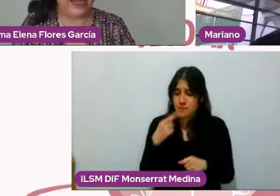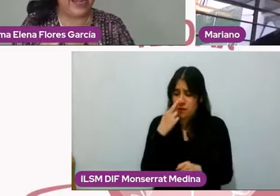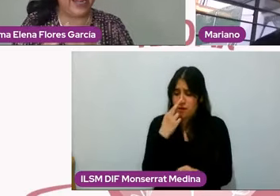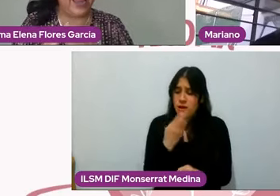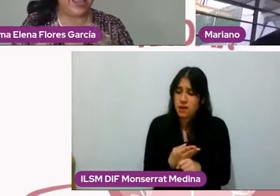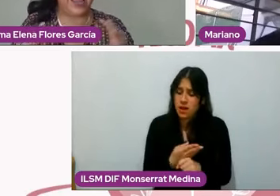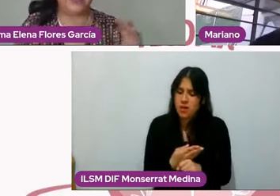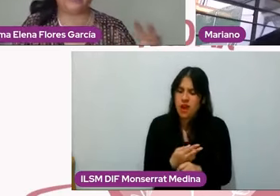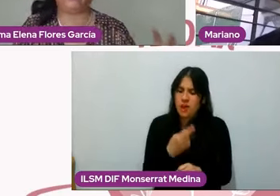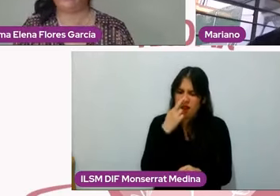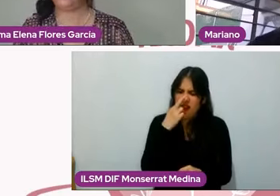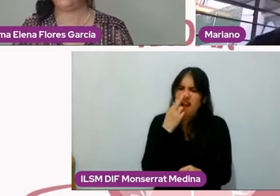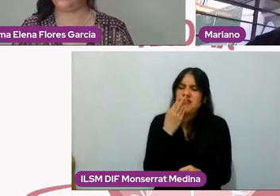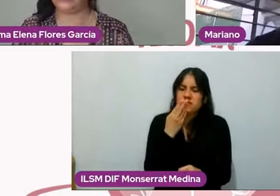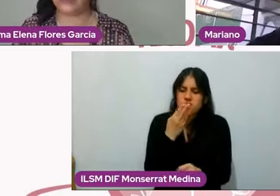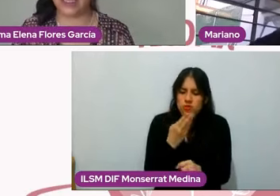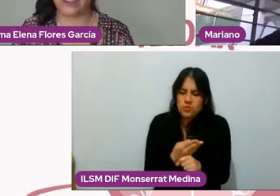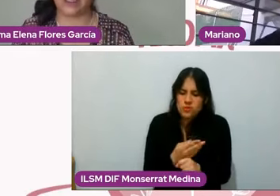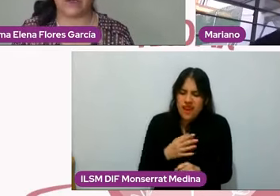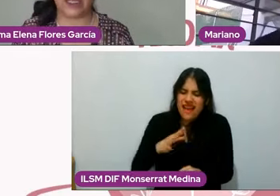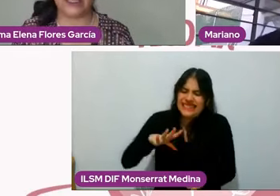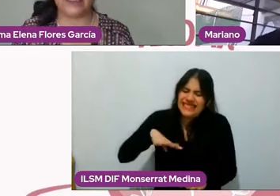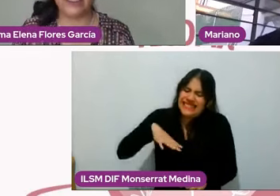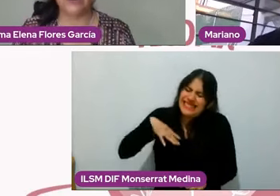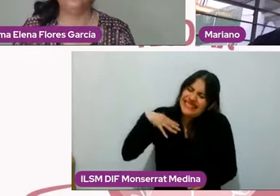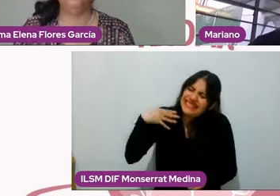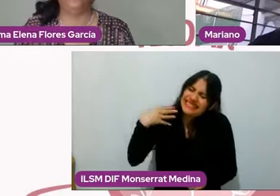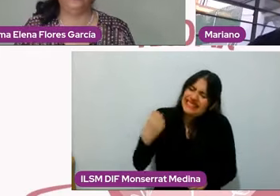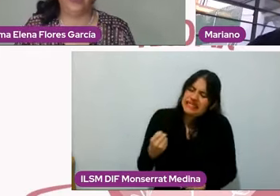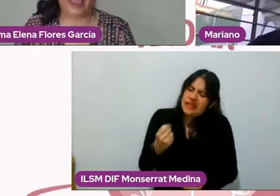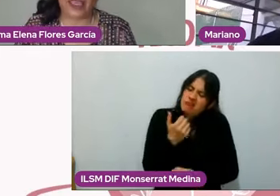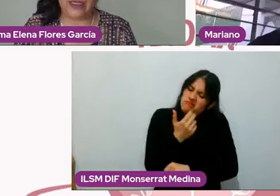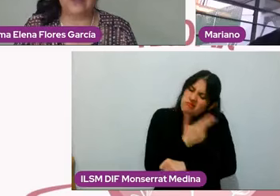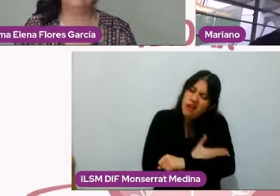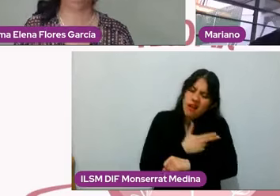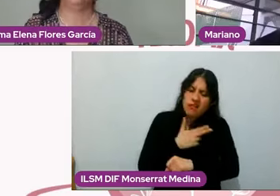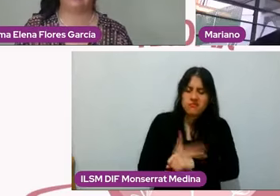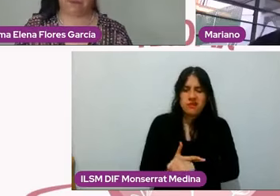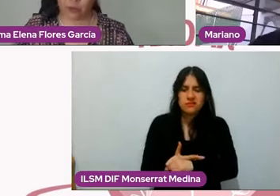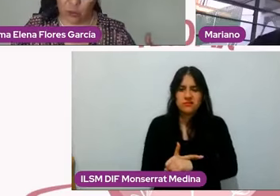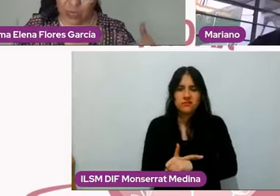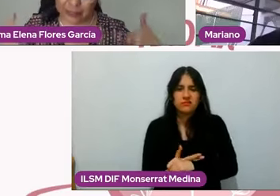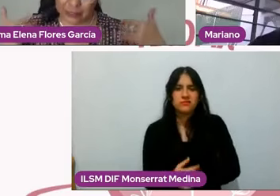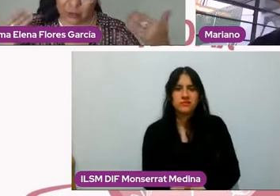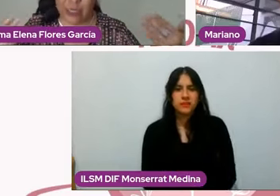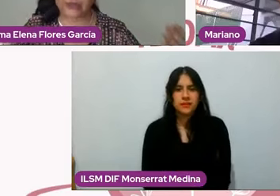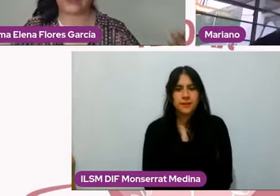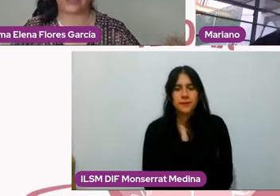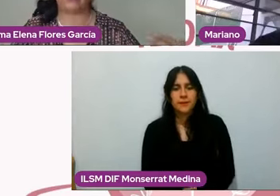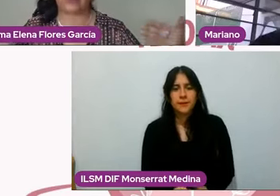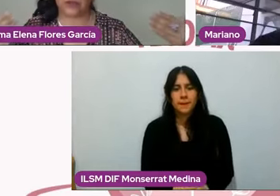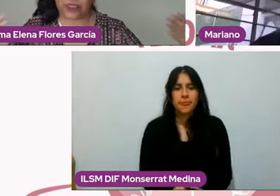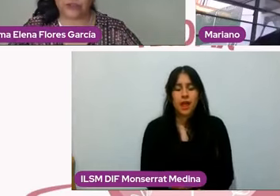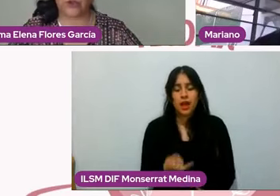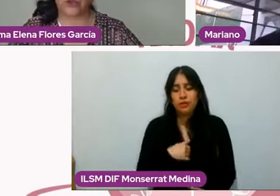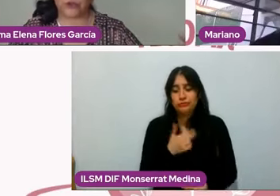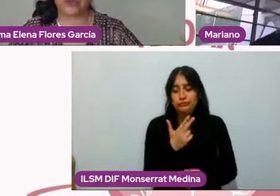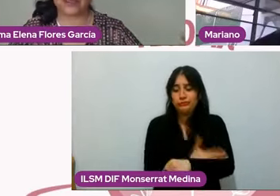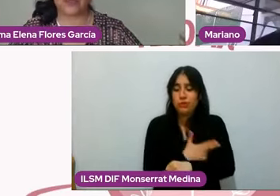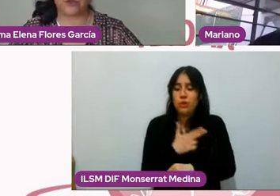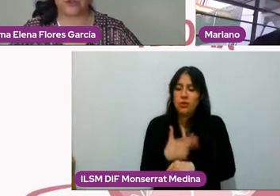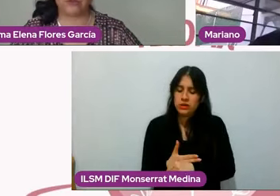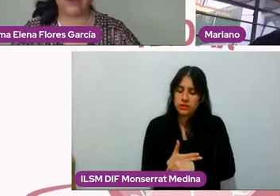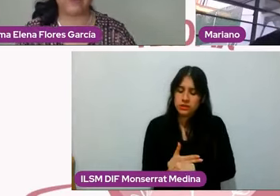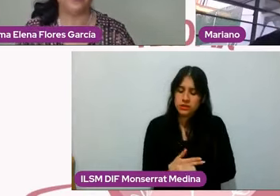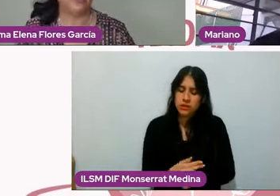un gran esfuerzo de honestidad y de honradez donde, ¿no? De pronto, al ser honesta o al ser honesto con